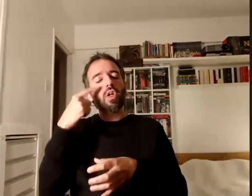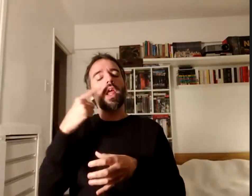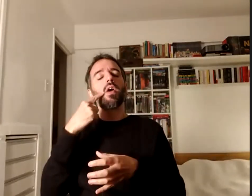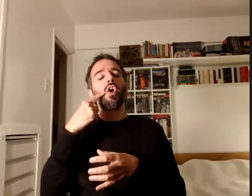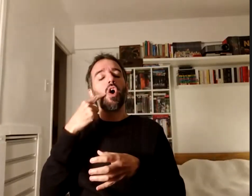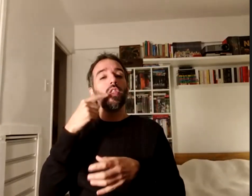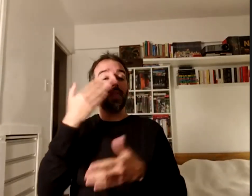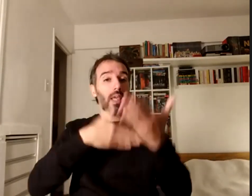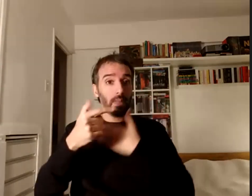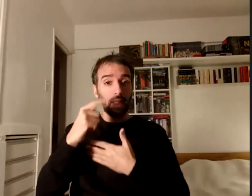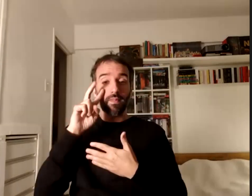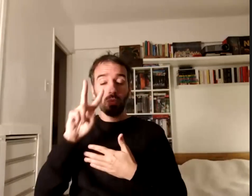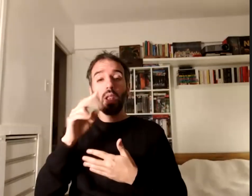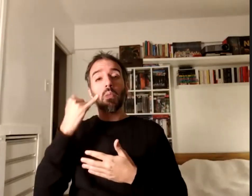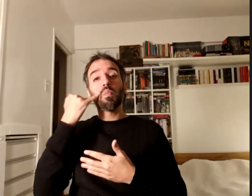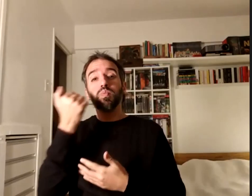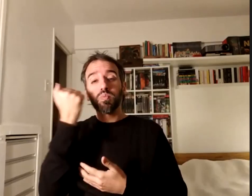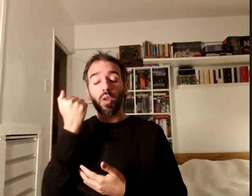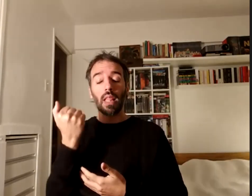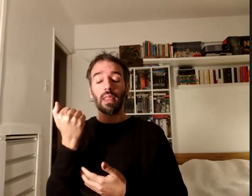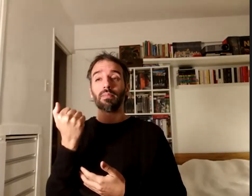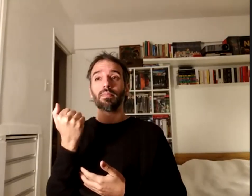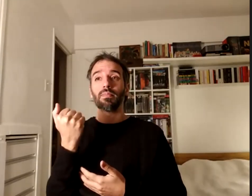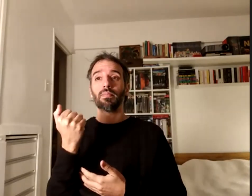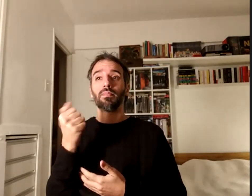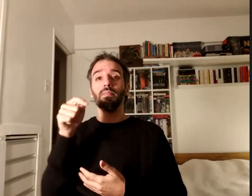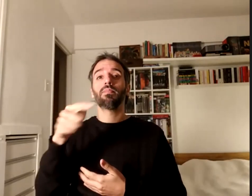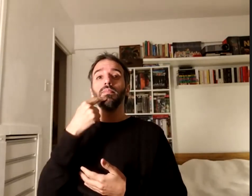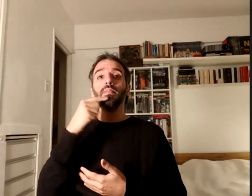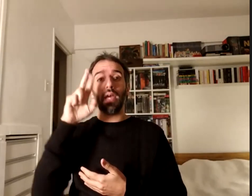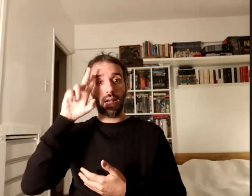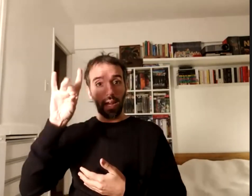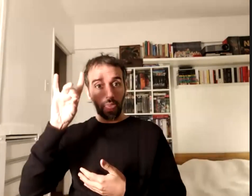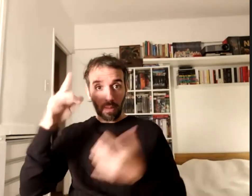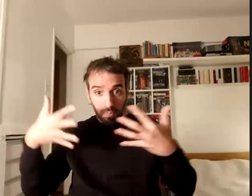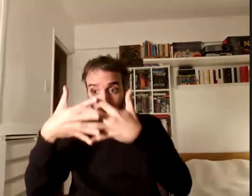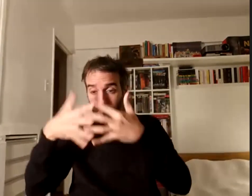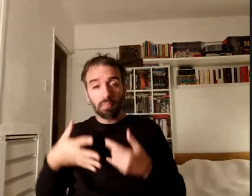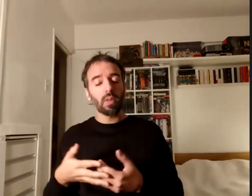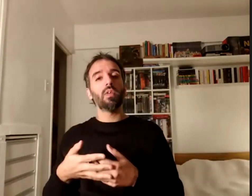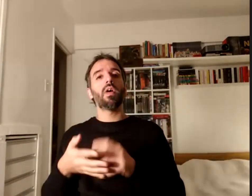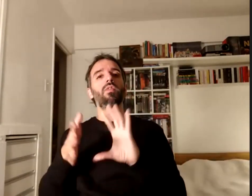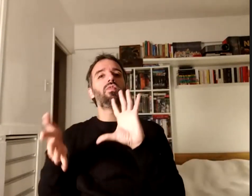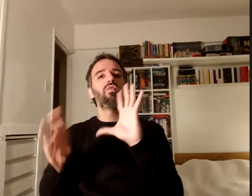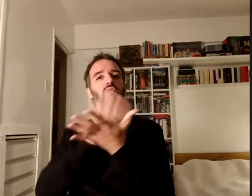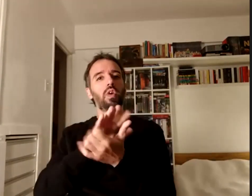y es muy importante esta red está formada por la Unión Nacional de Uruguay